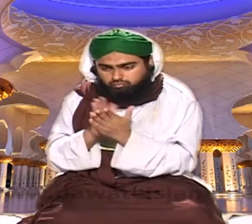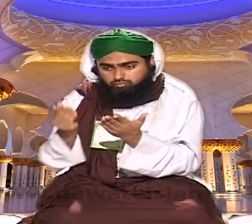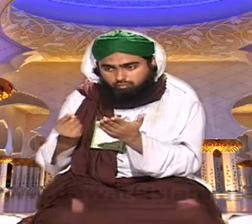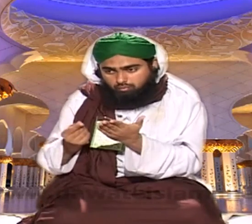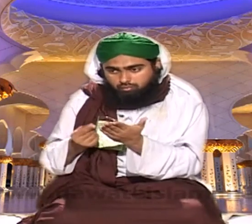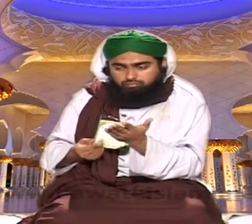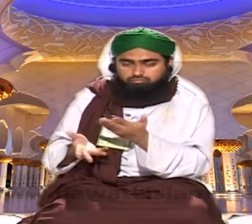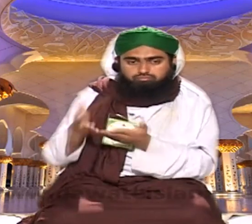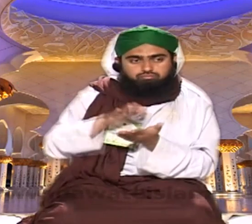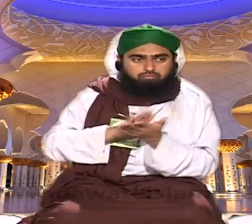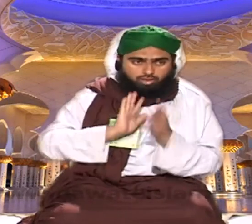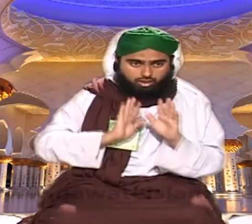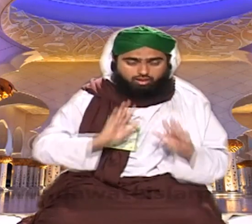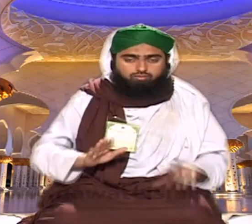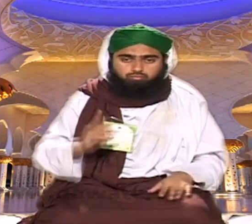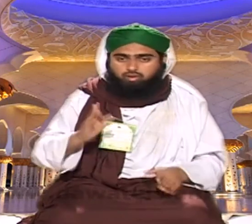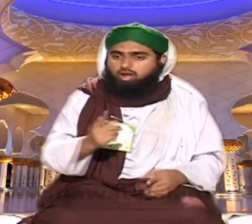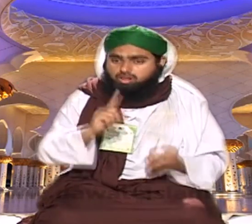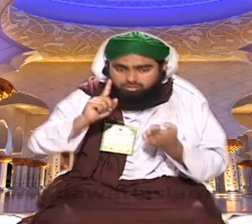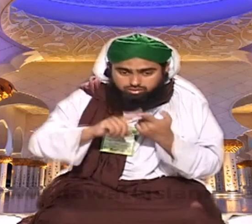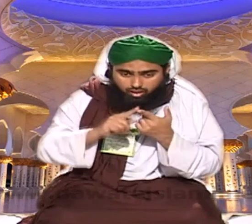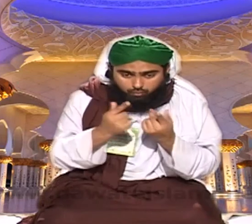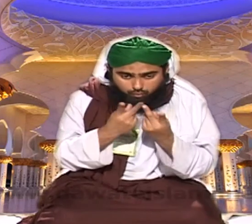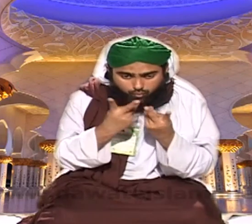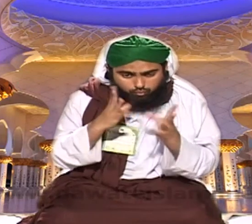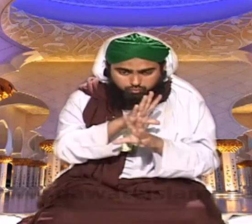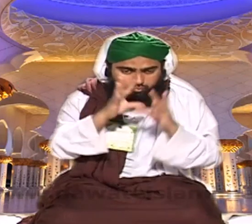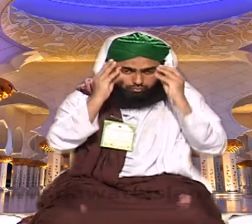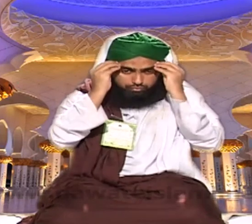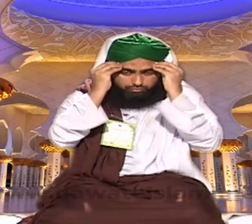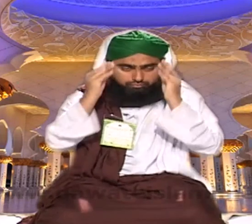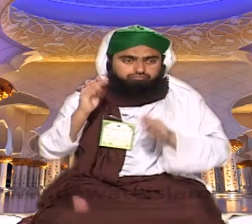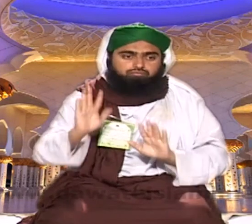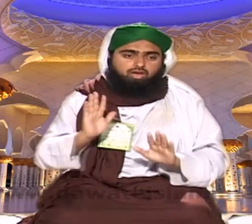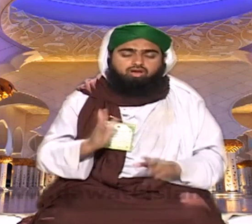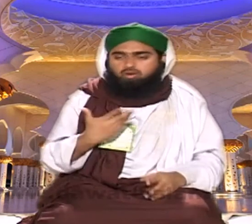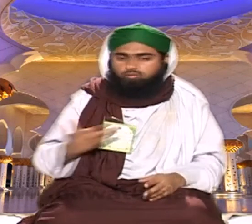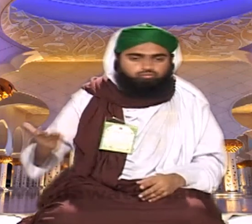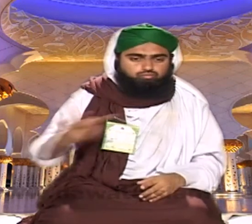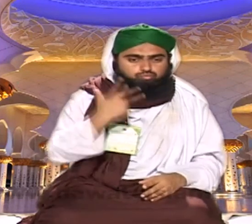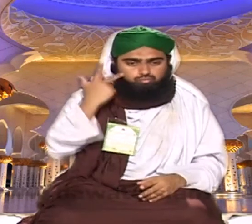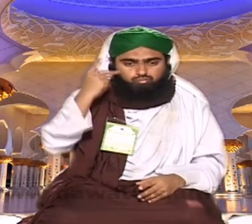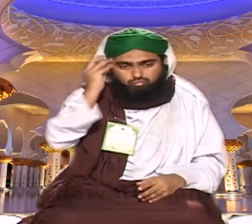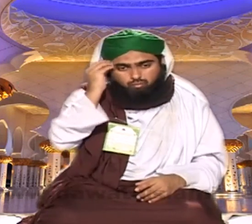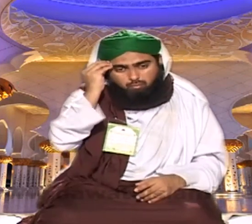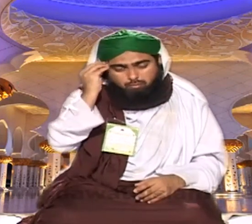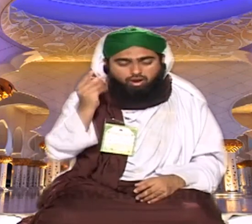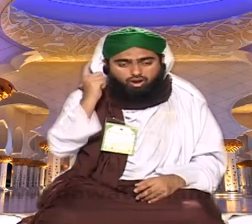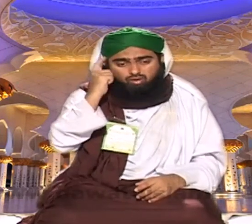موطلب نہیں تھے صحابہ اکرام کا حافظہ بہت طوی تھا بے شمار صحابہ حافظ تھے لیکن ہم پر طرح آیا کہ آنے والے کی سریعت